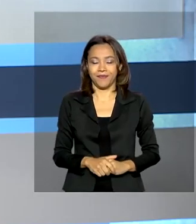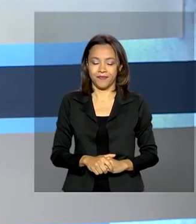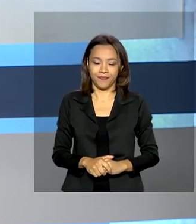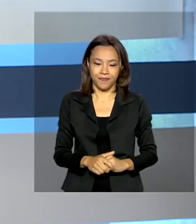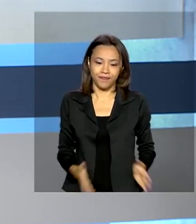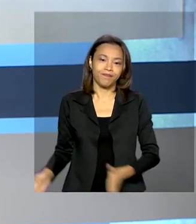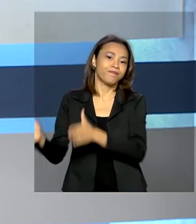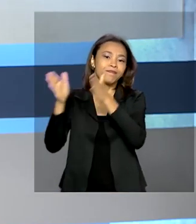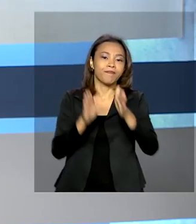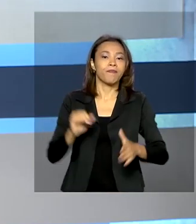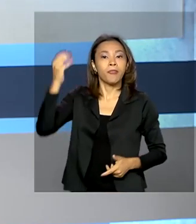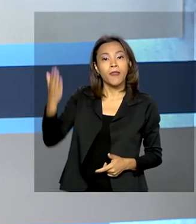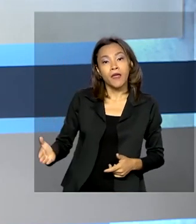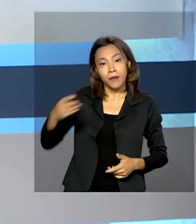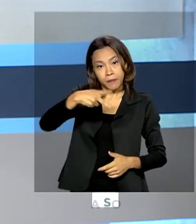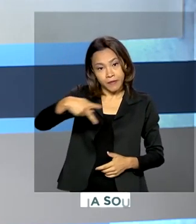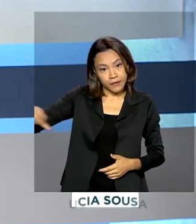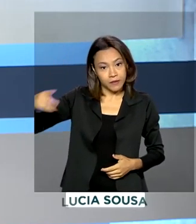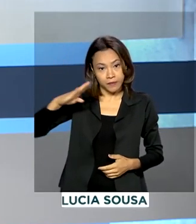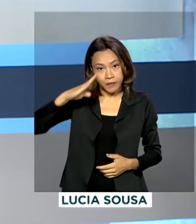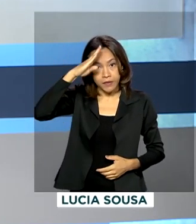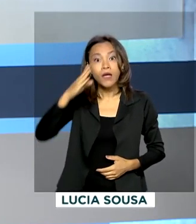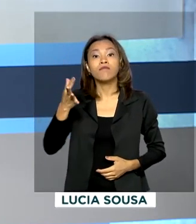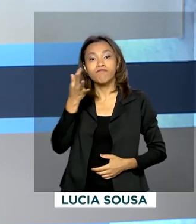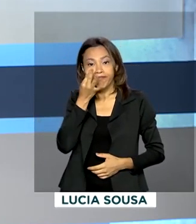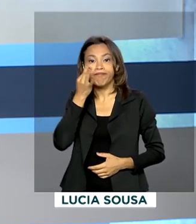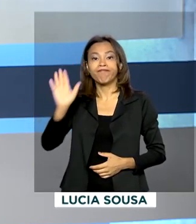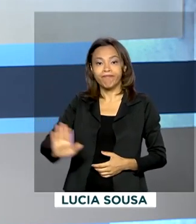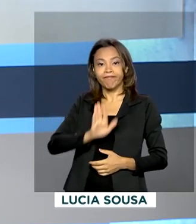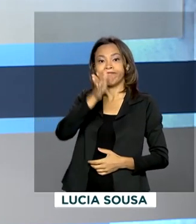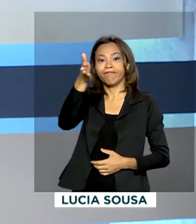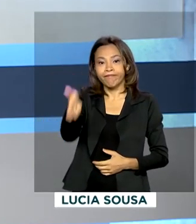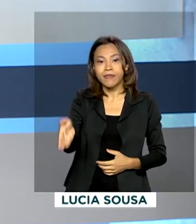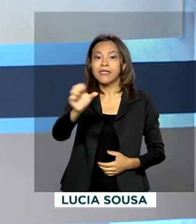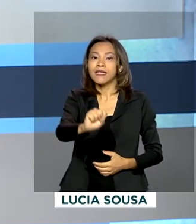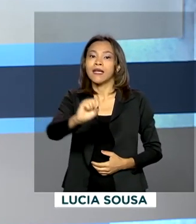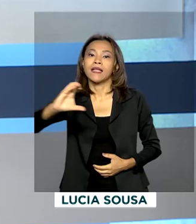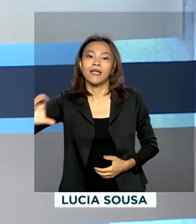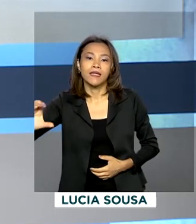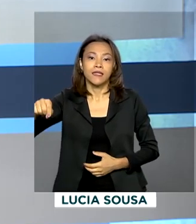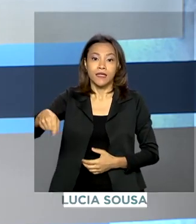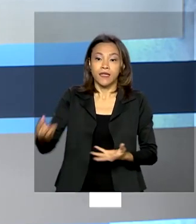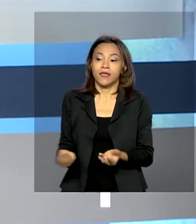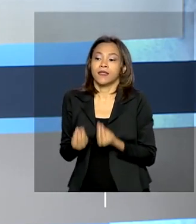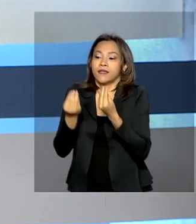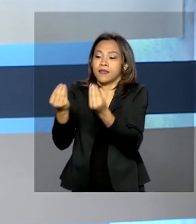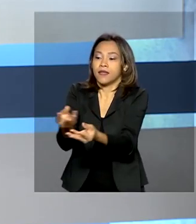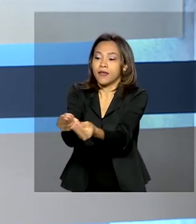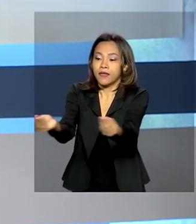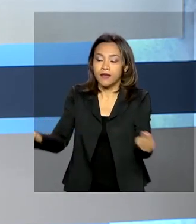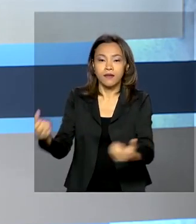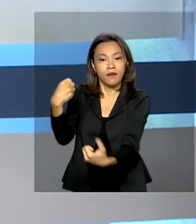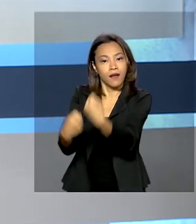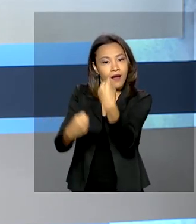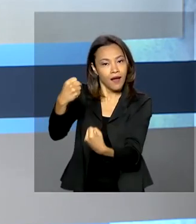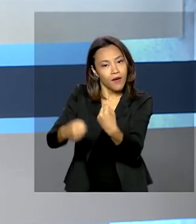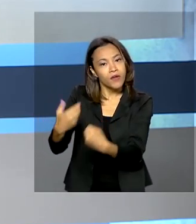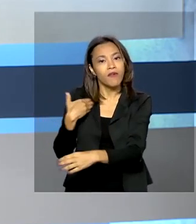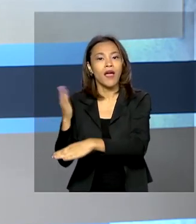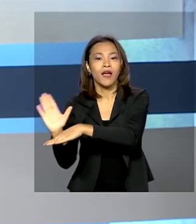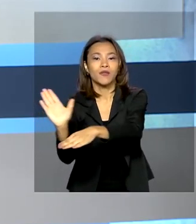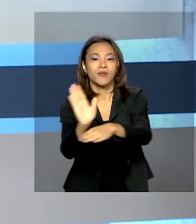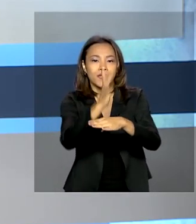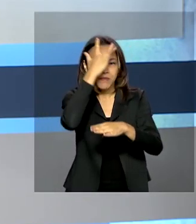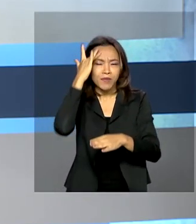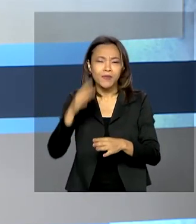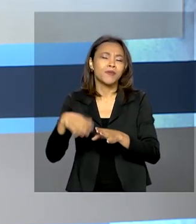O presidente Jair Bolsonaro também esteve em Florianópolis, Santa Catarina, na entrega de veículos que vão permitir o atendimento em casa